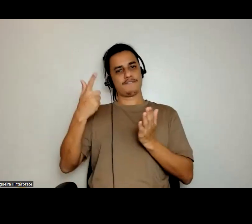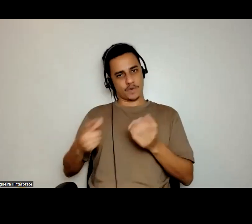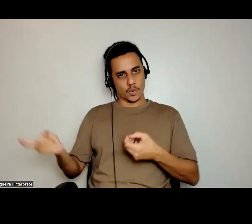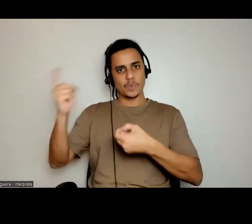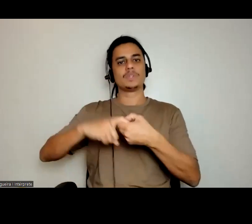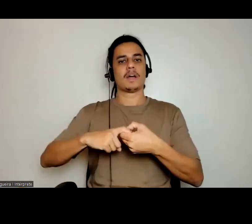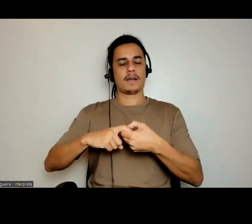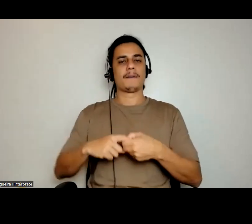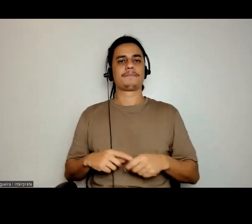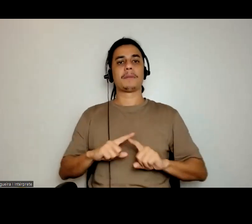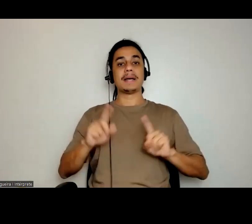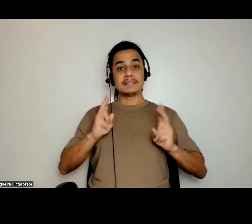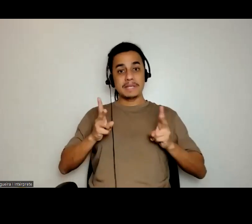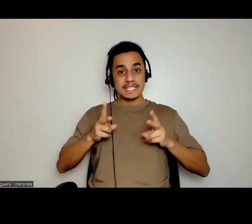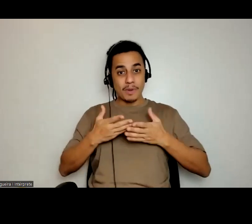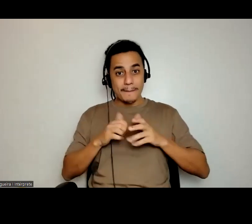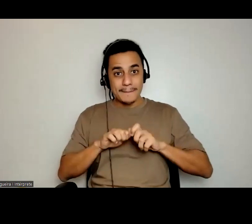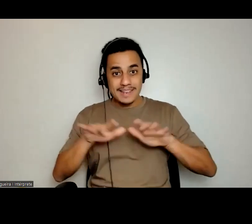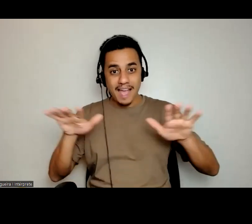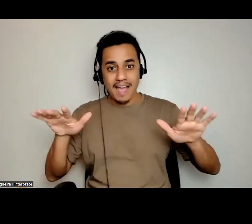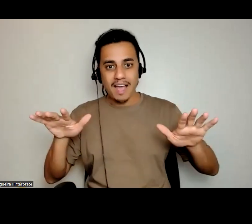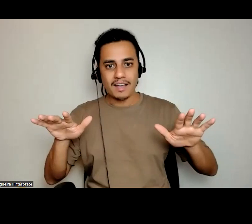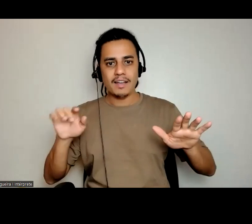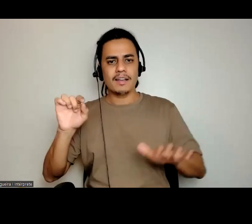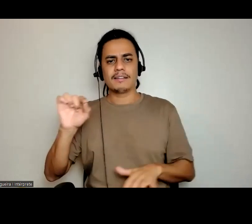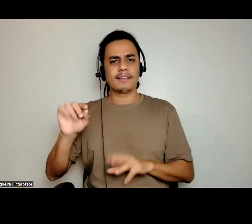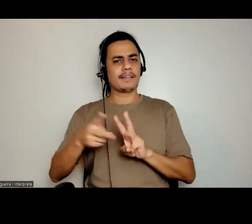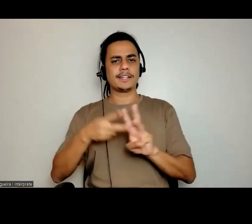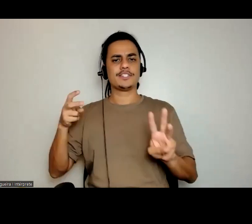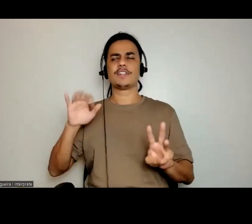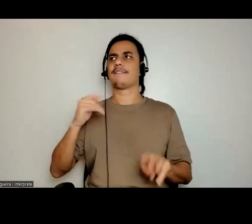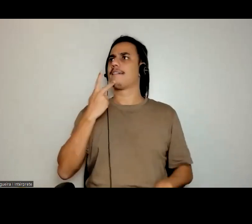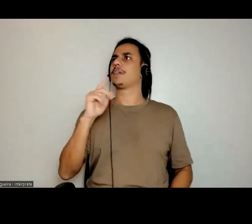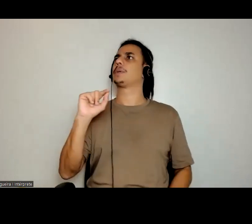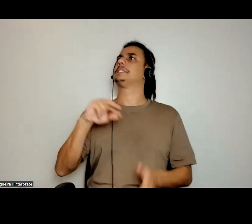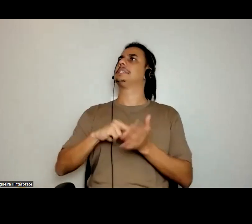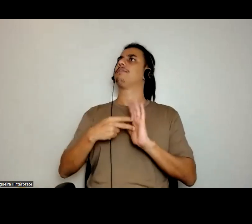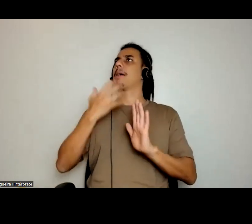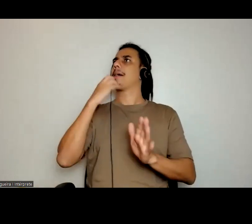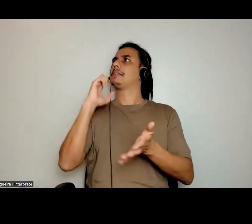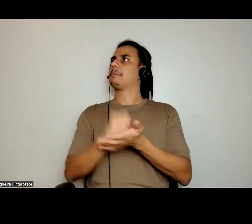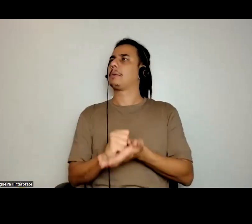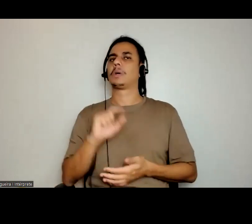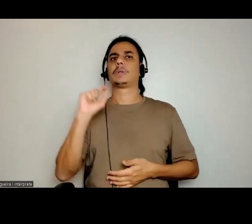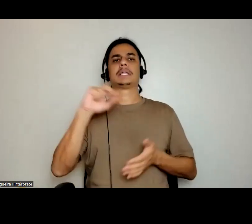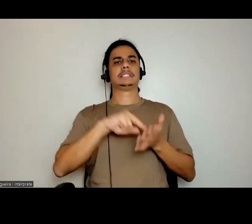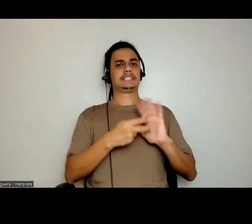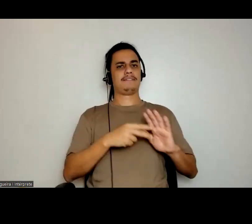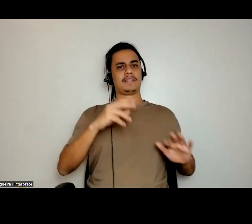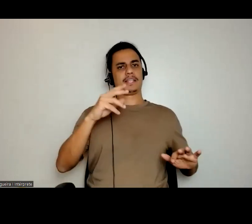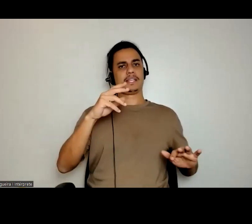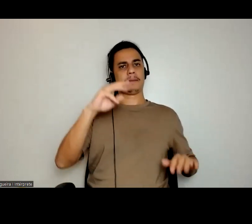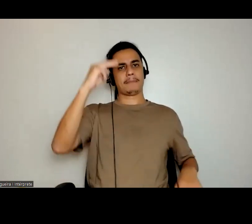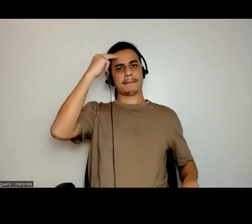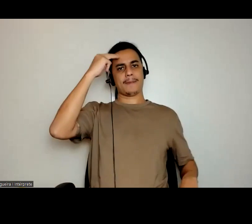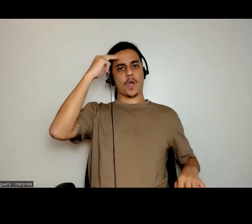mesmo quando amplie, quem entre os indígenas vai dizer o é patrimônio, o que é memória. entendendo? Aí eu vou